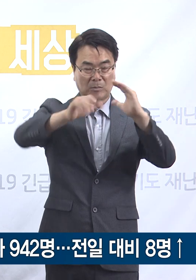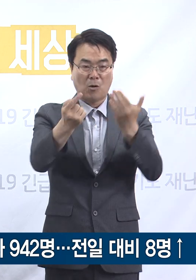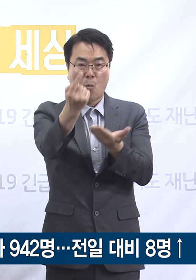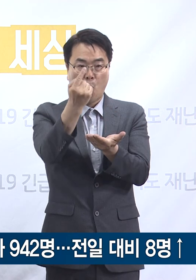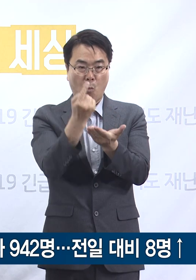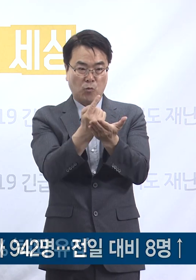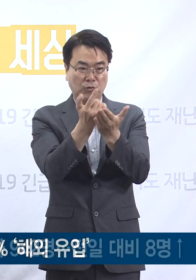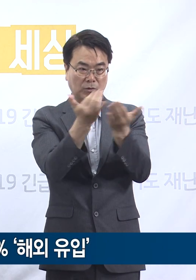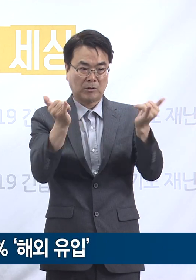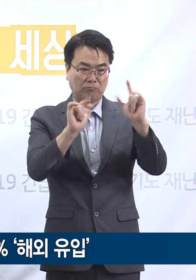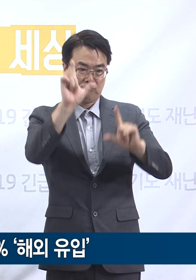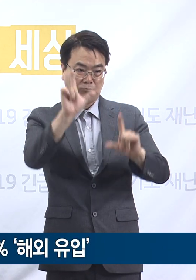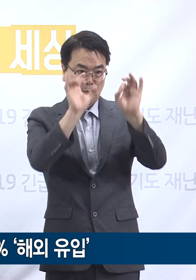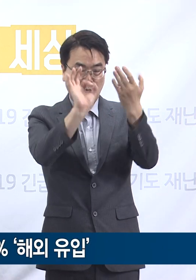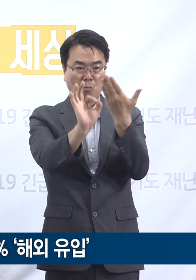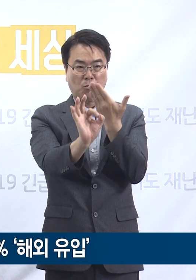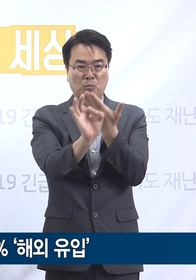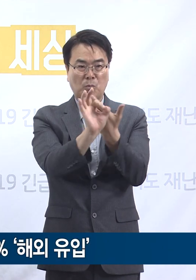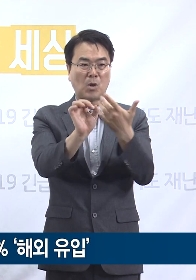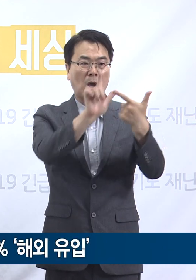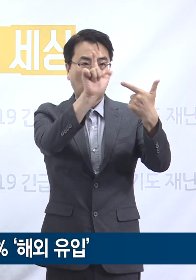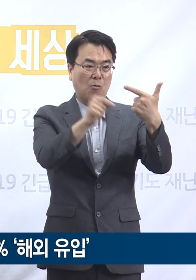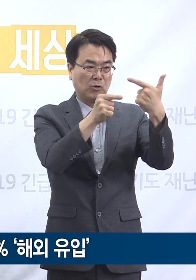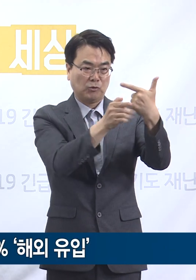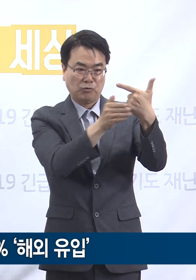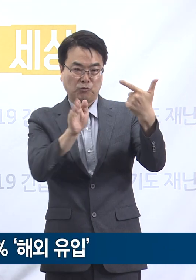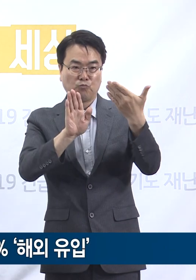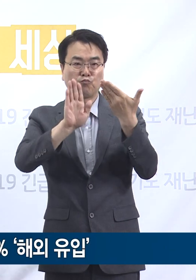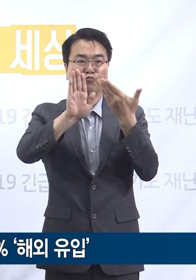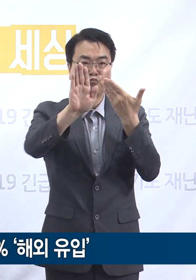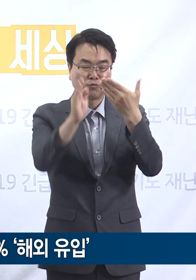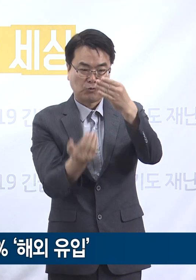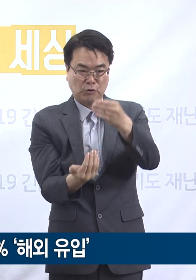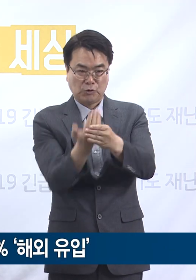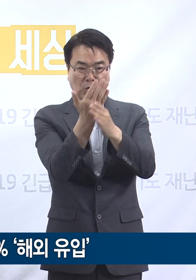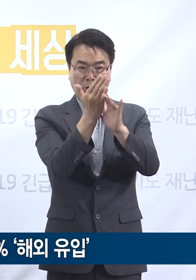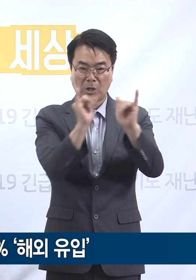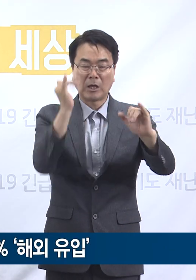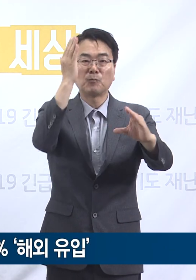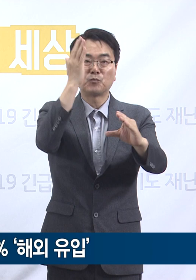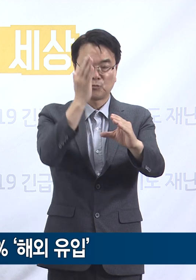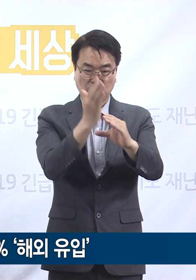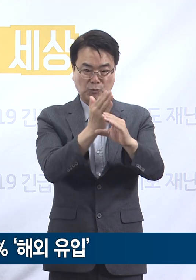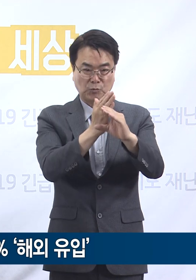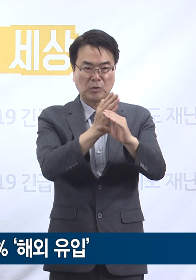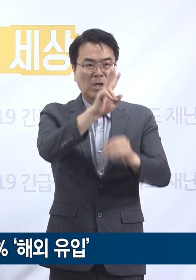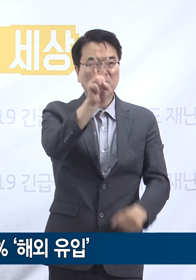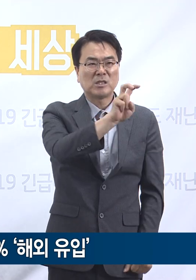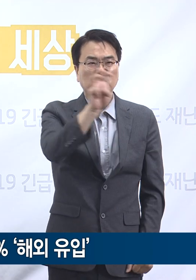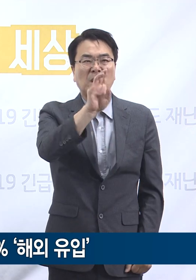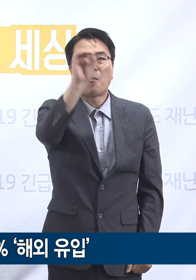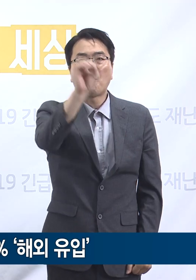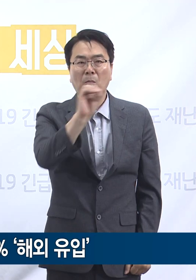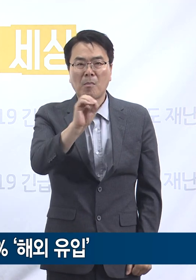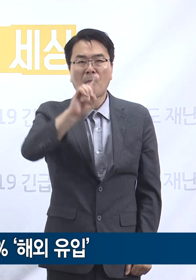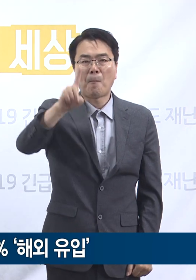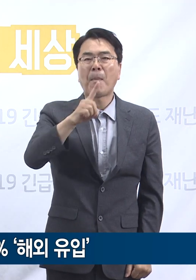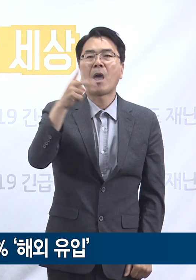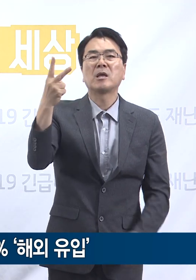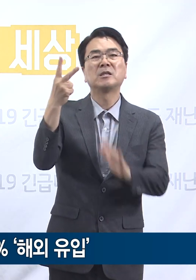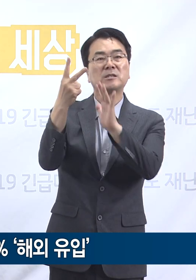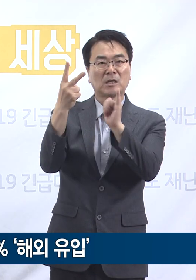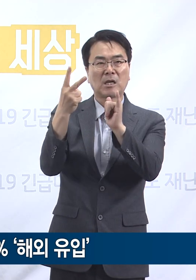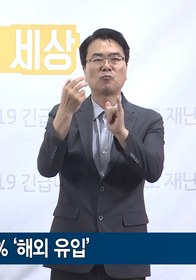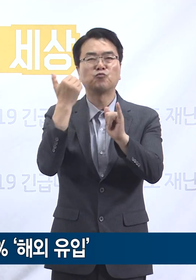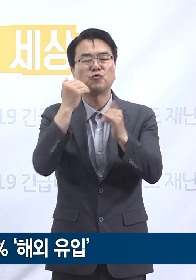말씀드리겠습니다. 4월 1일 이후 발생한 도내 확진자 441명 중 23%에 해당하는 102명이 해외